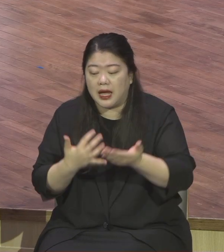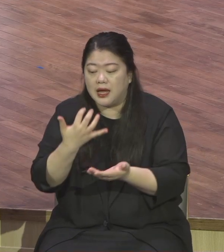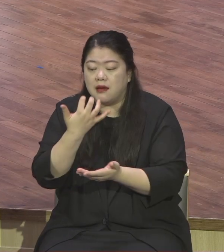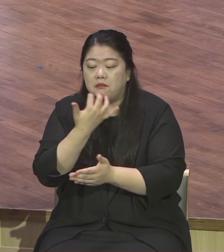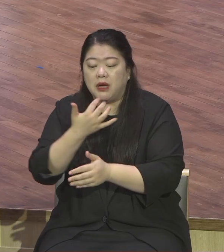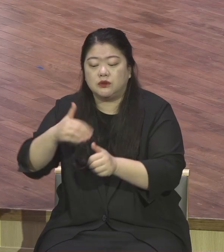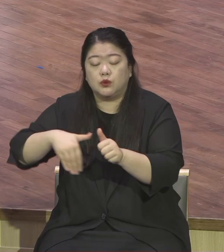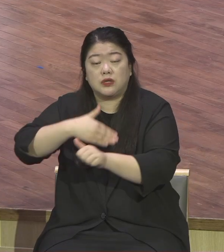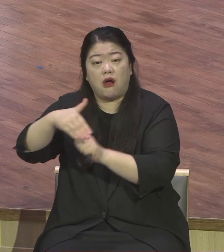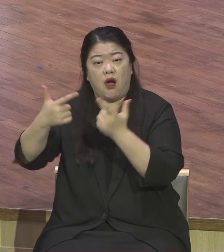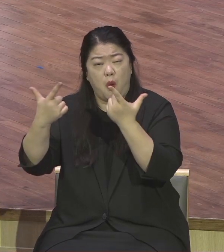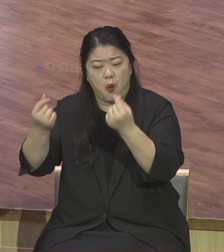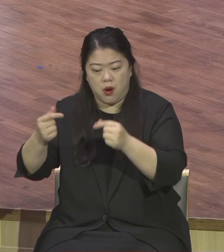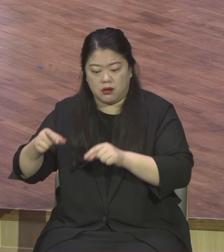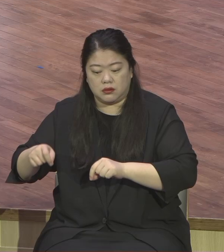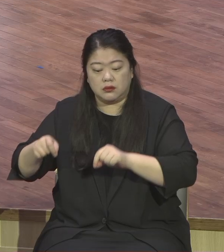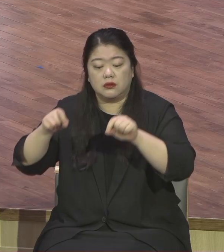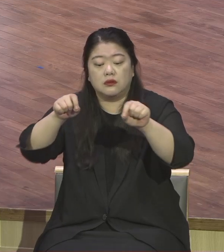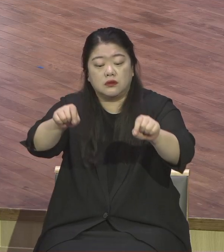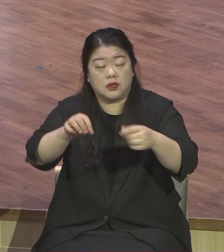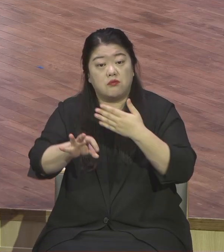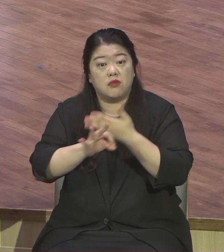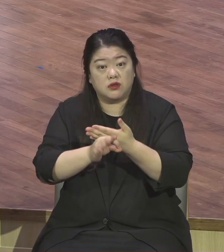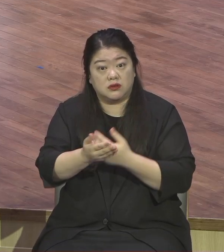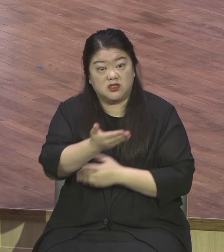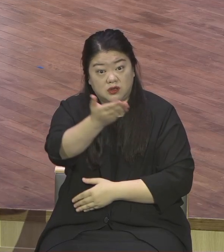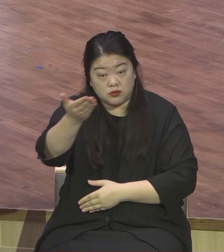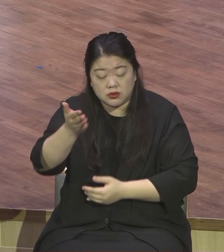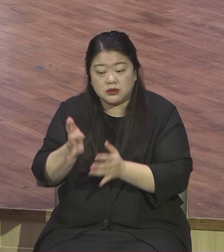베드로처럼 부인하지 않는다고 장담하겠어요.